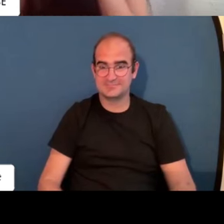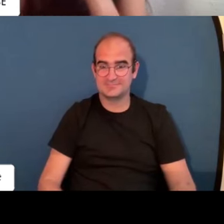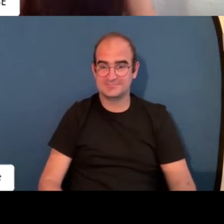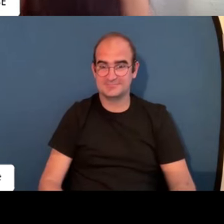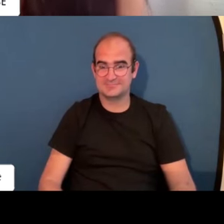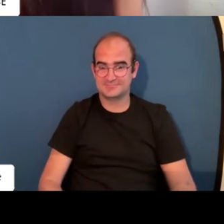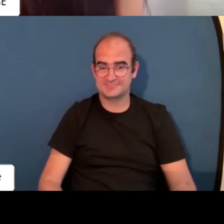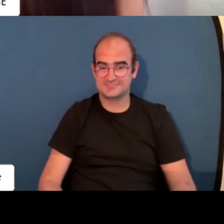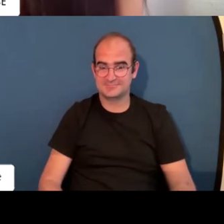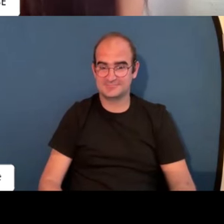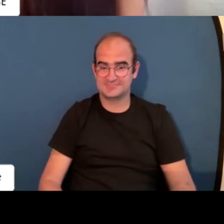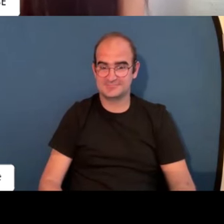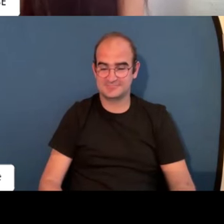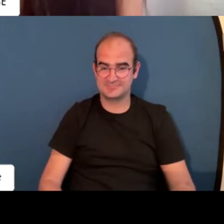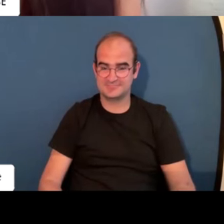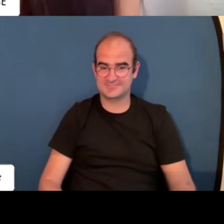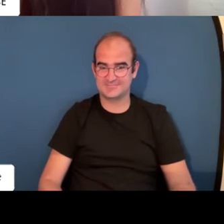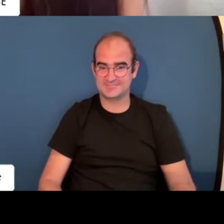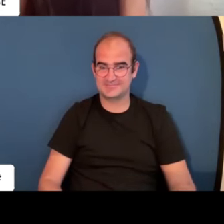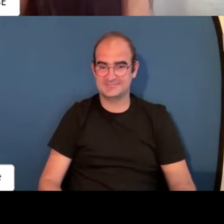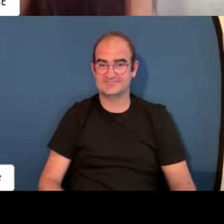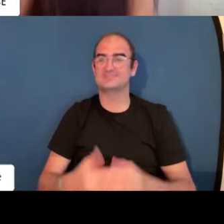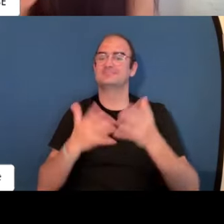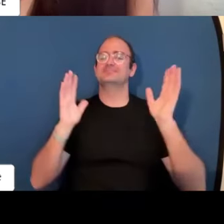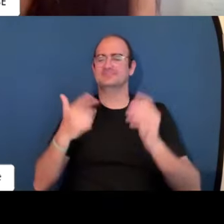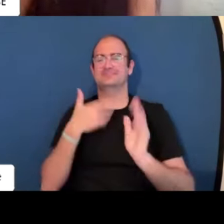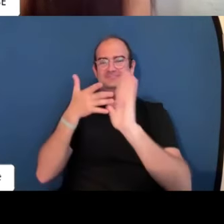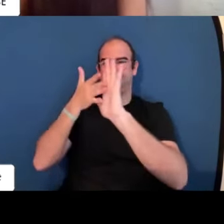optas a entrar a la aplicación pues sí es verdad